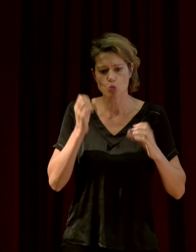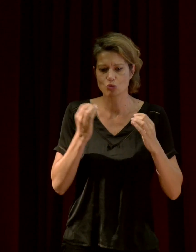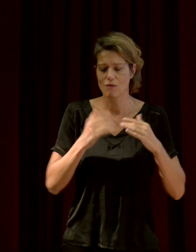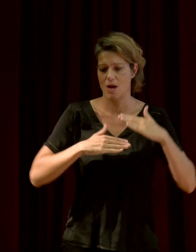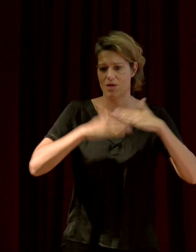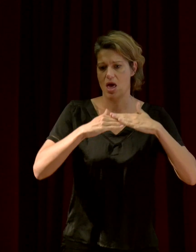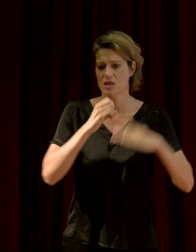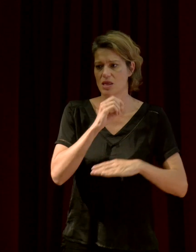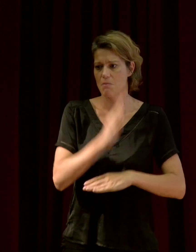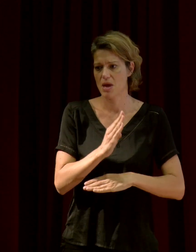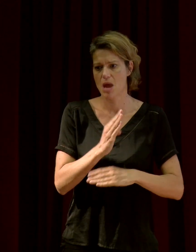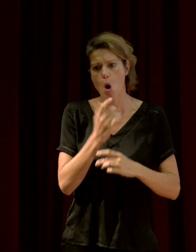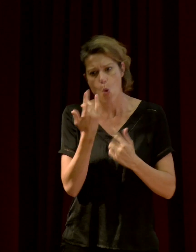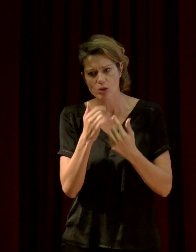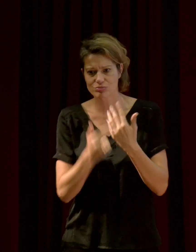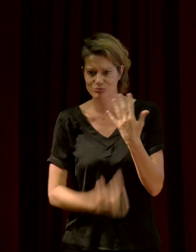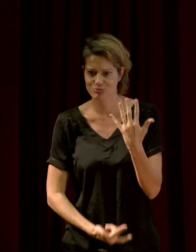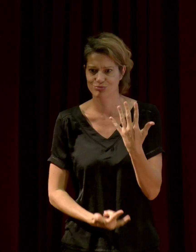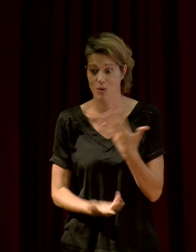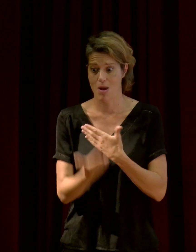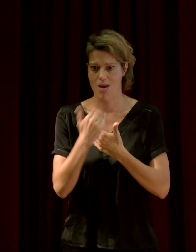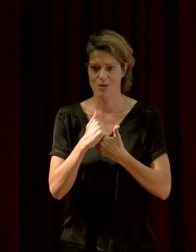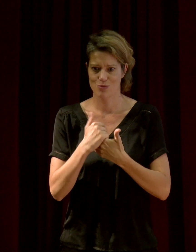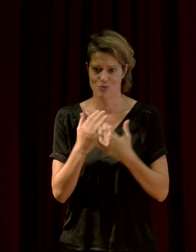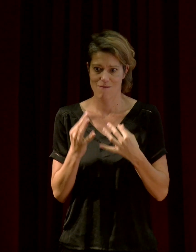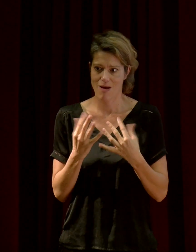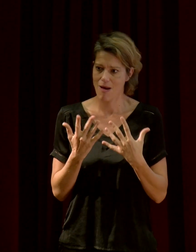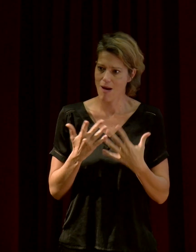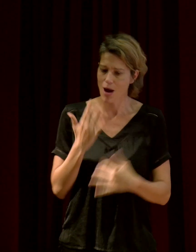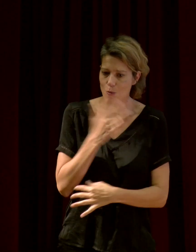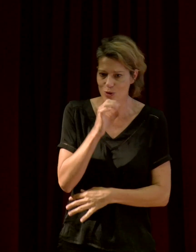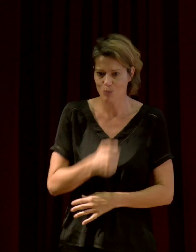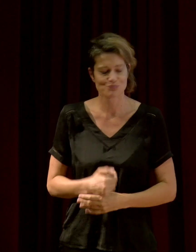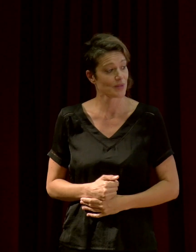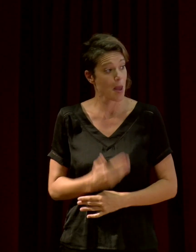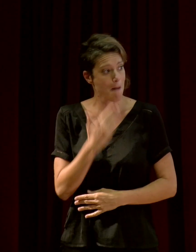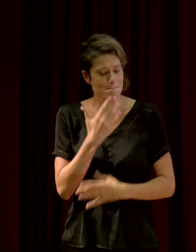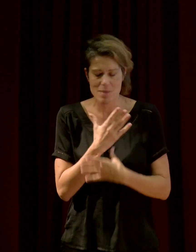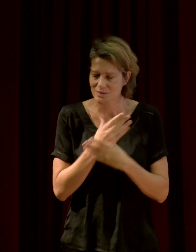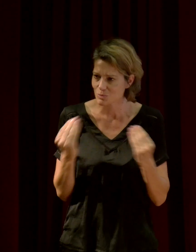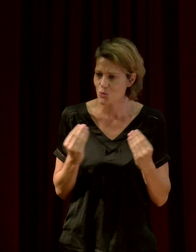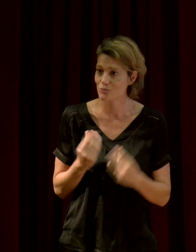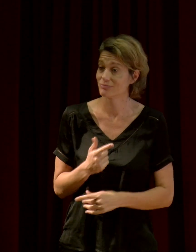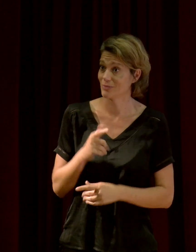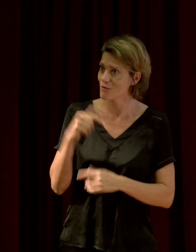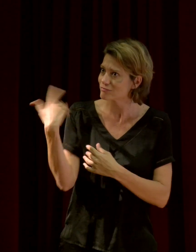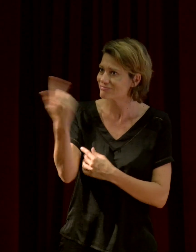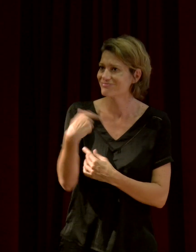Eh bien, merci beaucoup, Jérôme Sueur. Merci à vous et merci pour vos questions.'était... C'est facile.